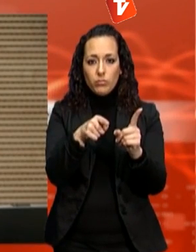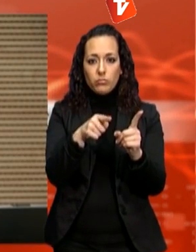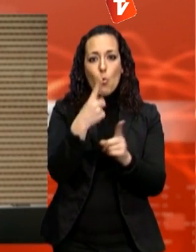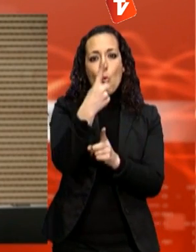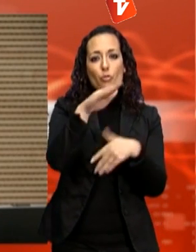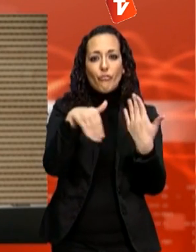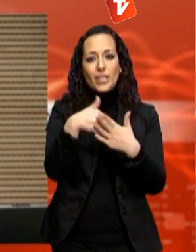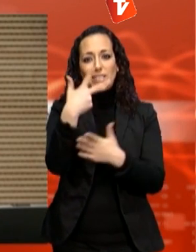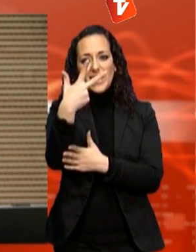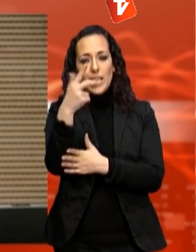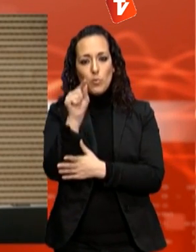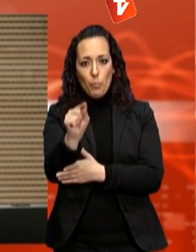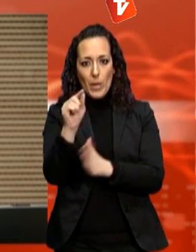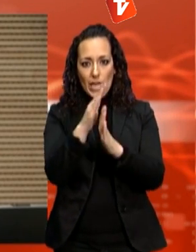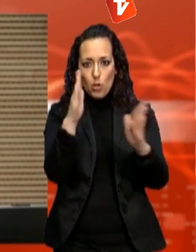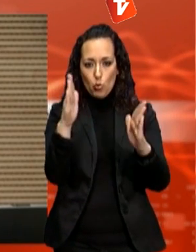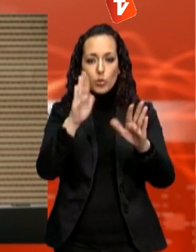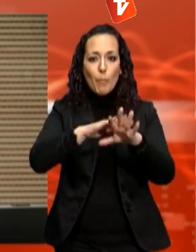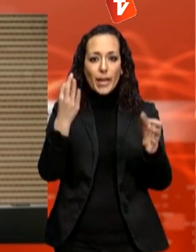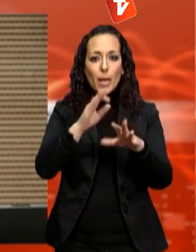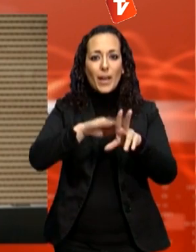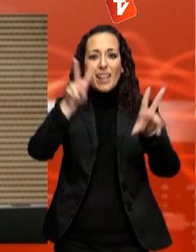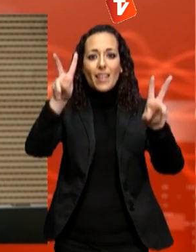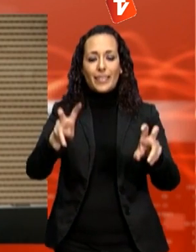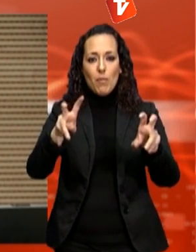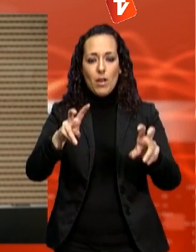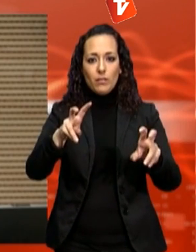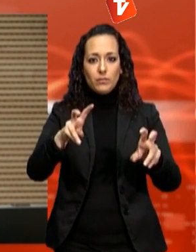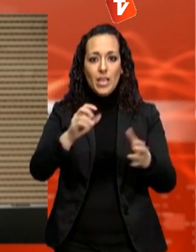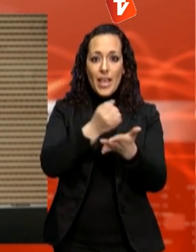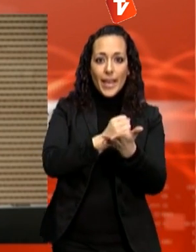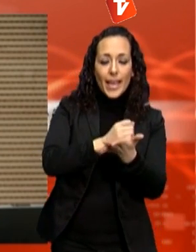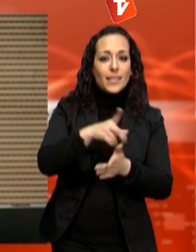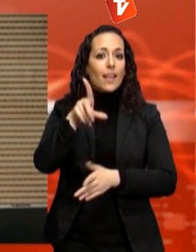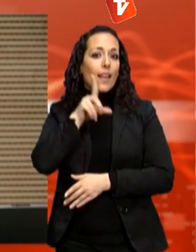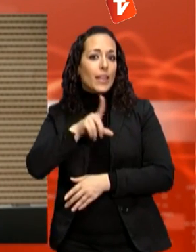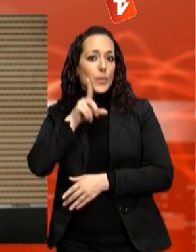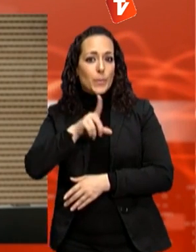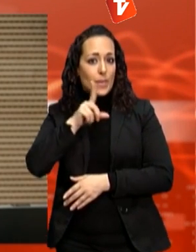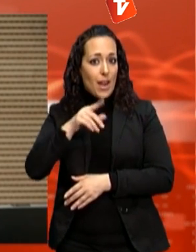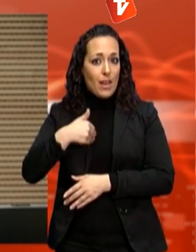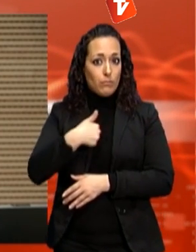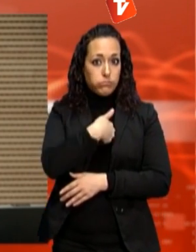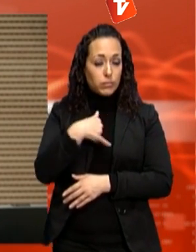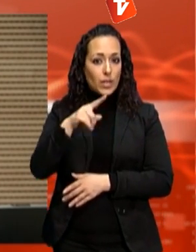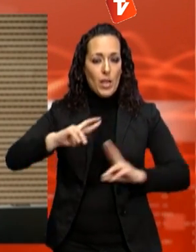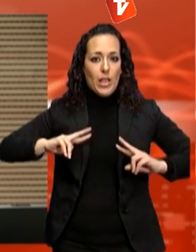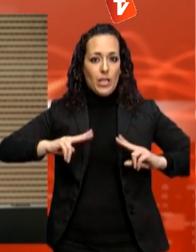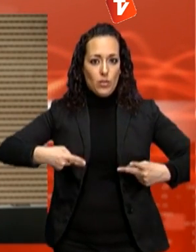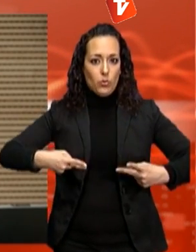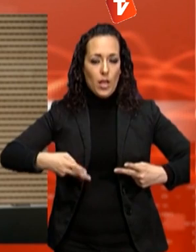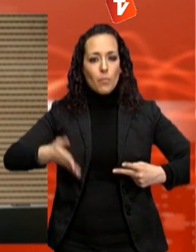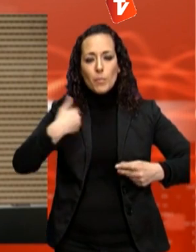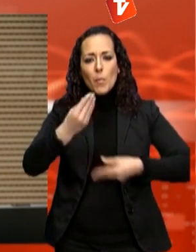gais, lesbianes, bisexuals i transsexuals. En principi està dirigit pels alumnes de l'escola, tenen fins dijous per